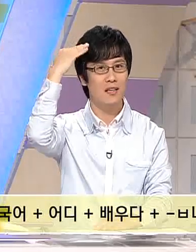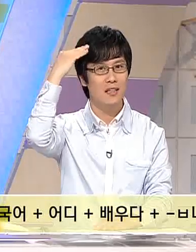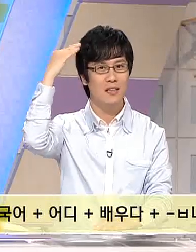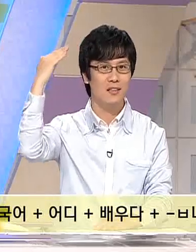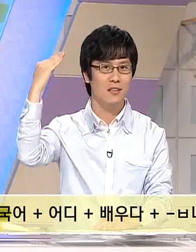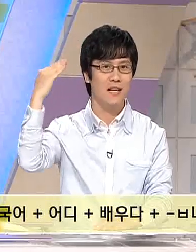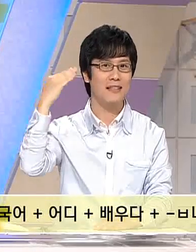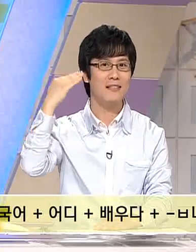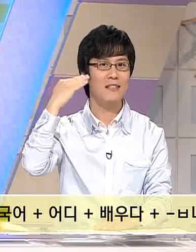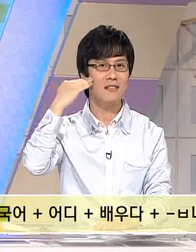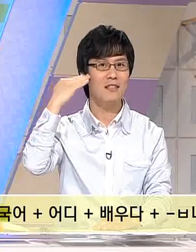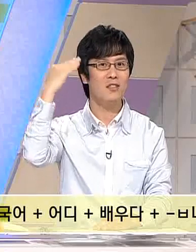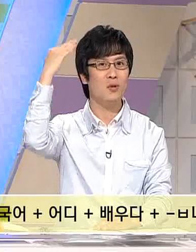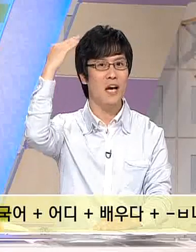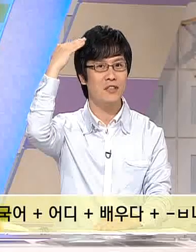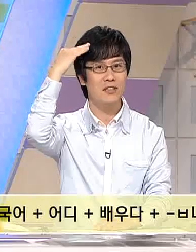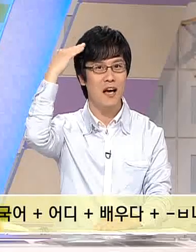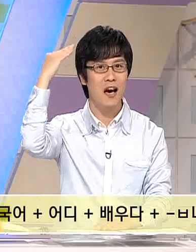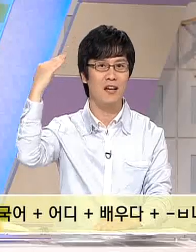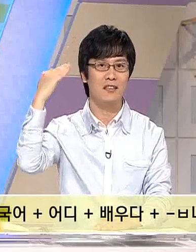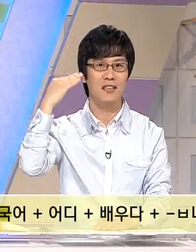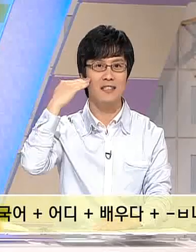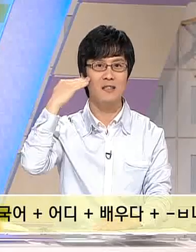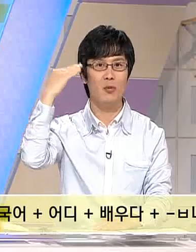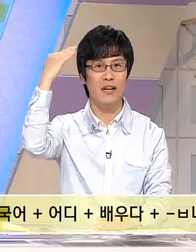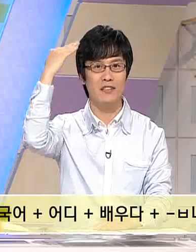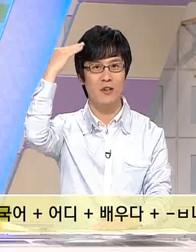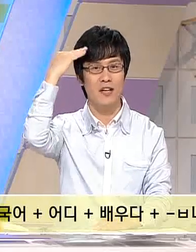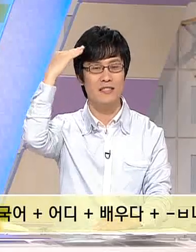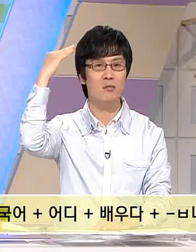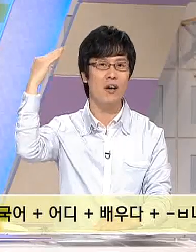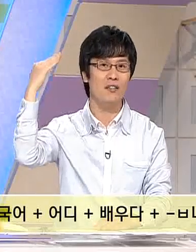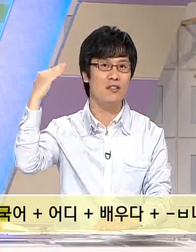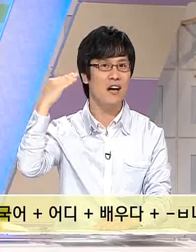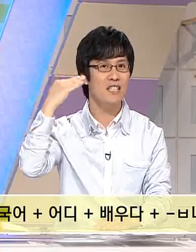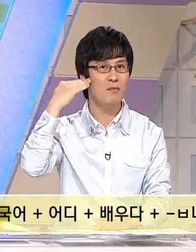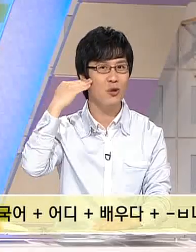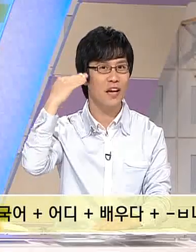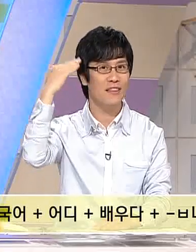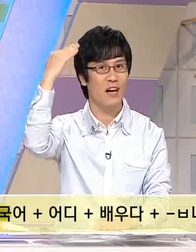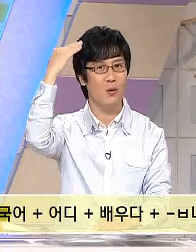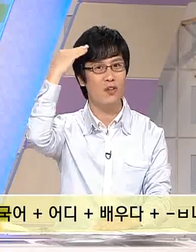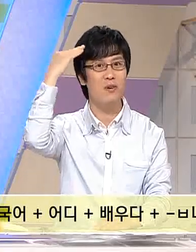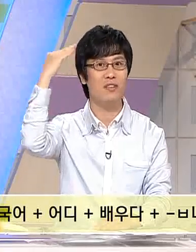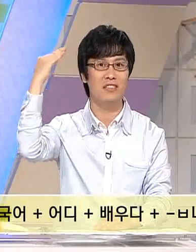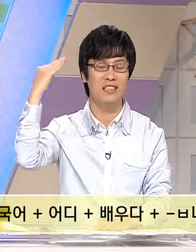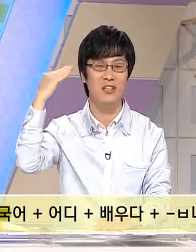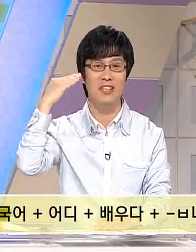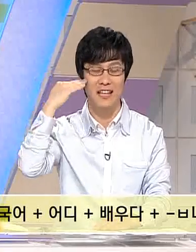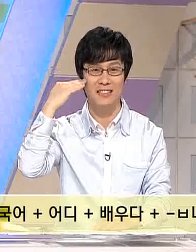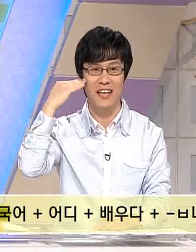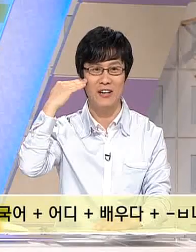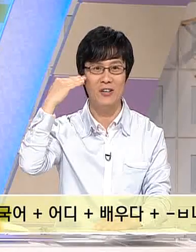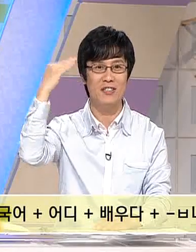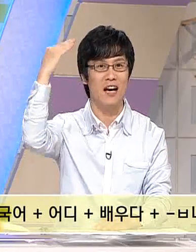갓을 쓰고 다녔다 갓 쓴 모양을 연상하시면 되겠다라고 설명을 드린 기억이 나는데요. 자